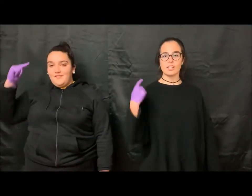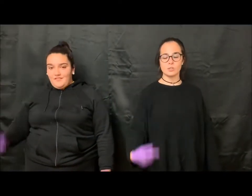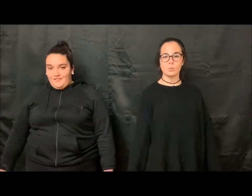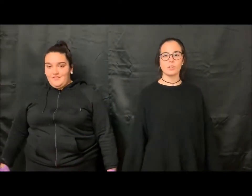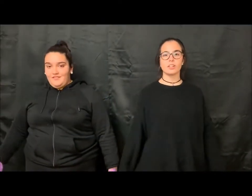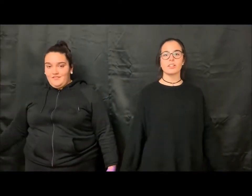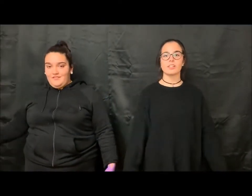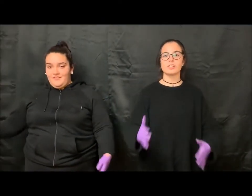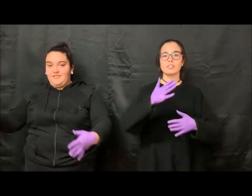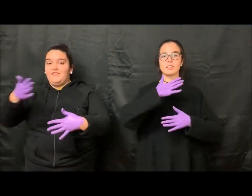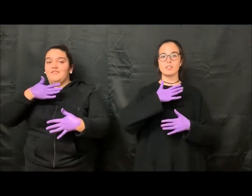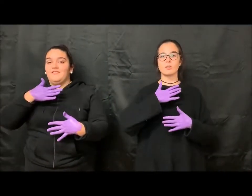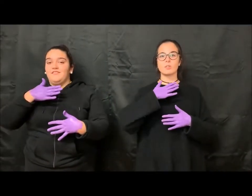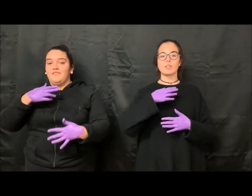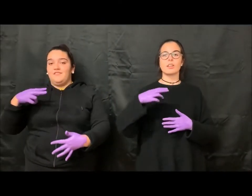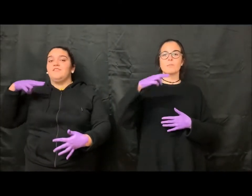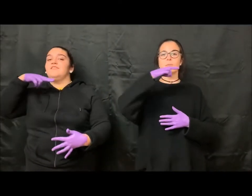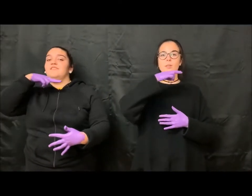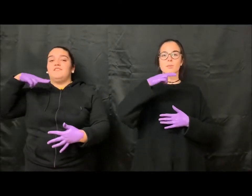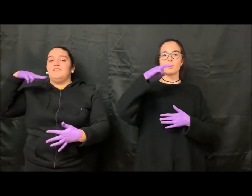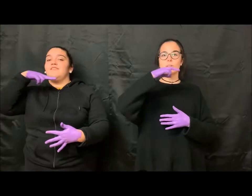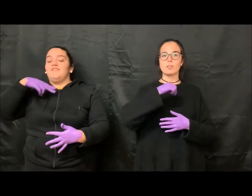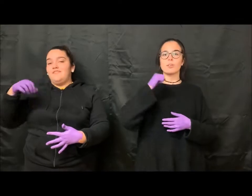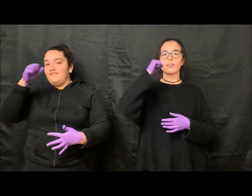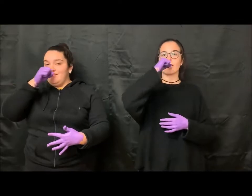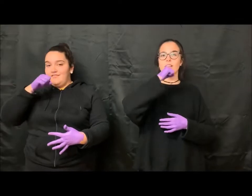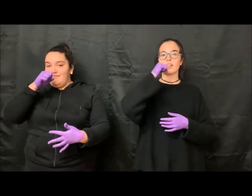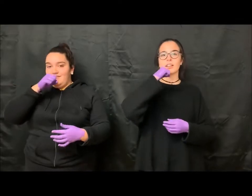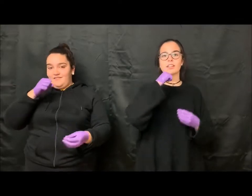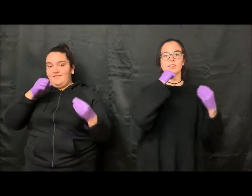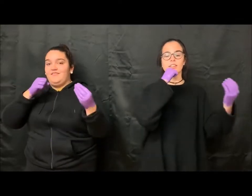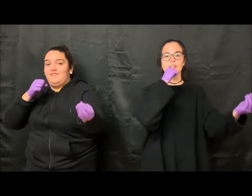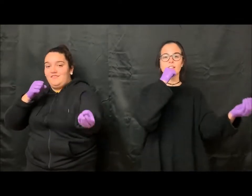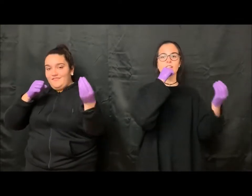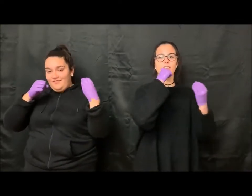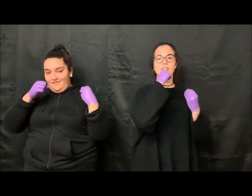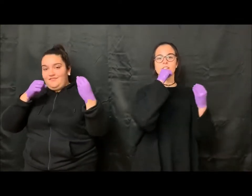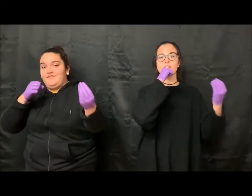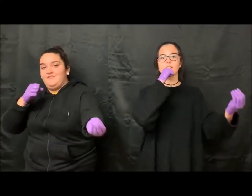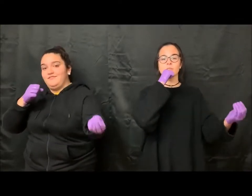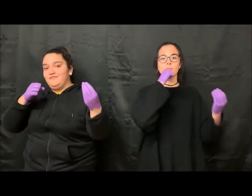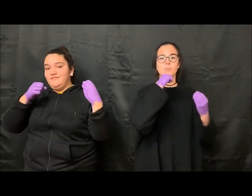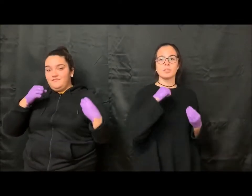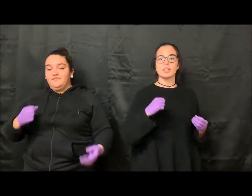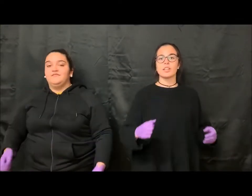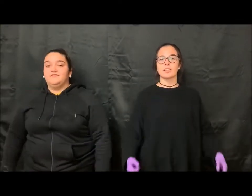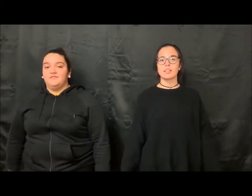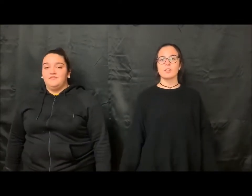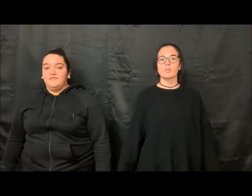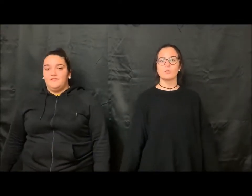Tengo un nudo en las cuerdas, que ensucia mi voz, al cantar